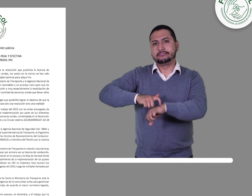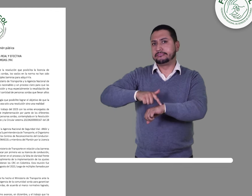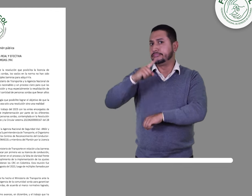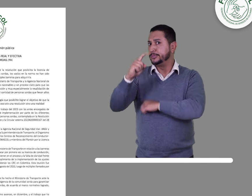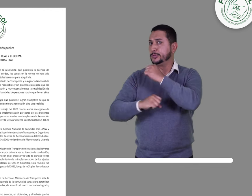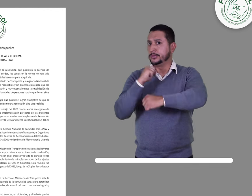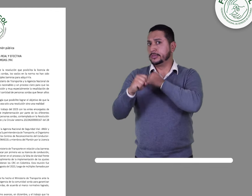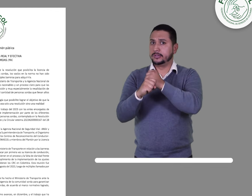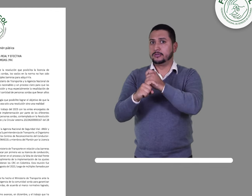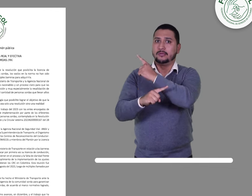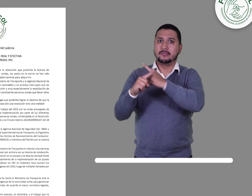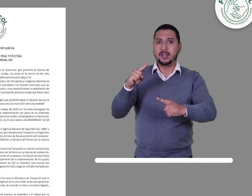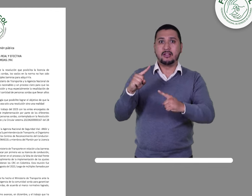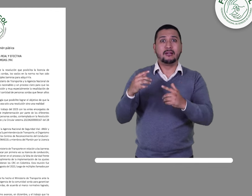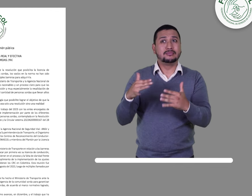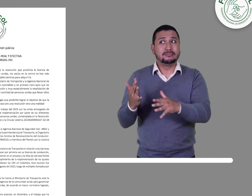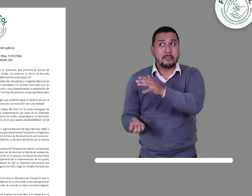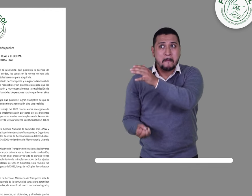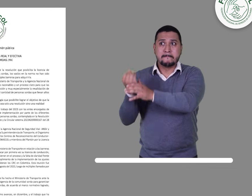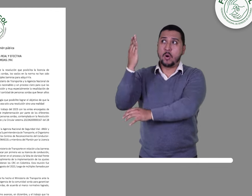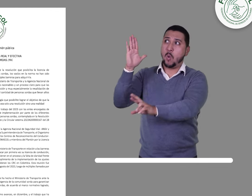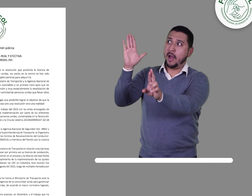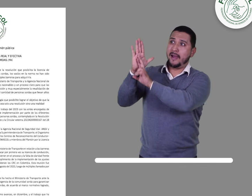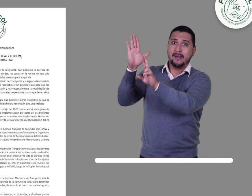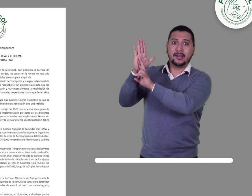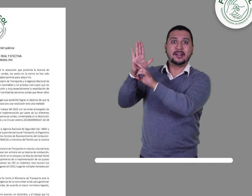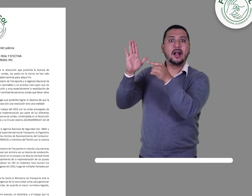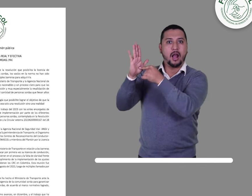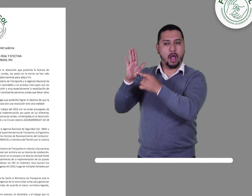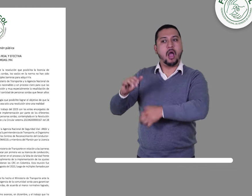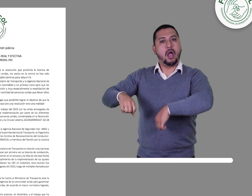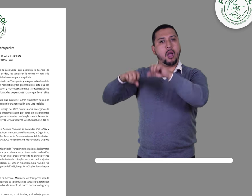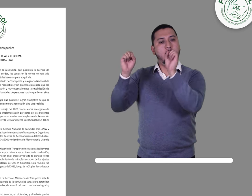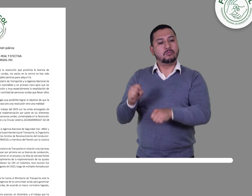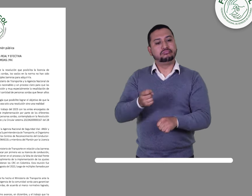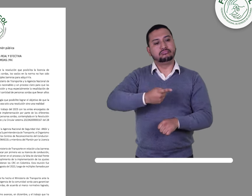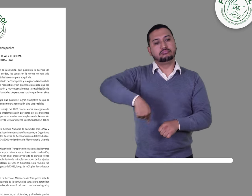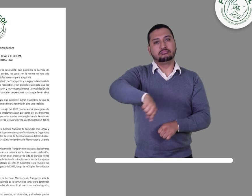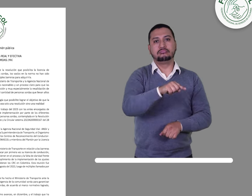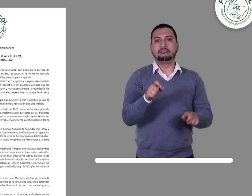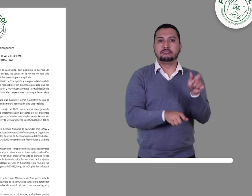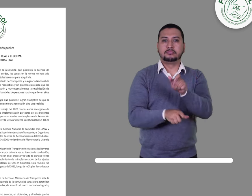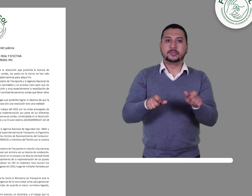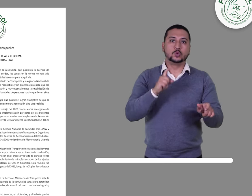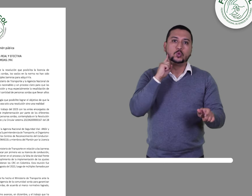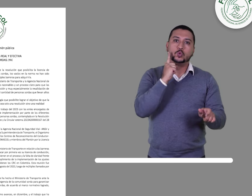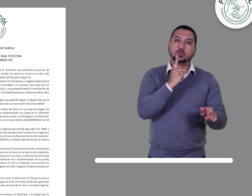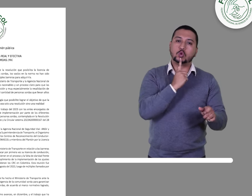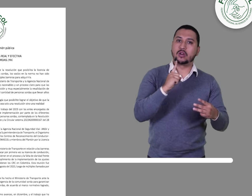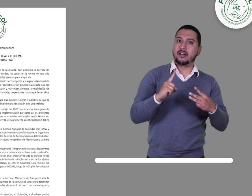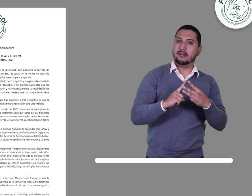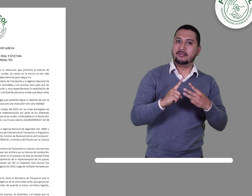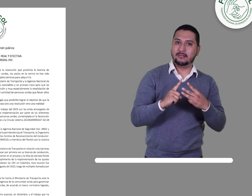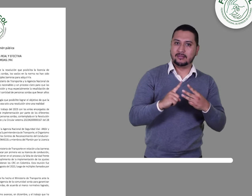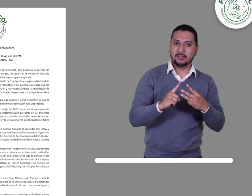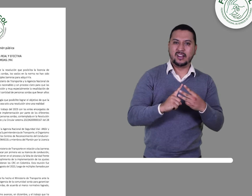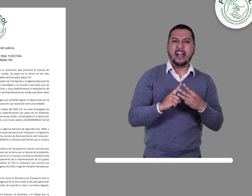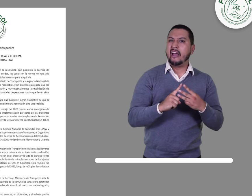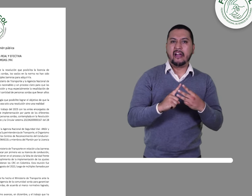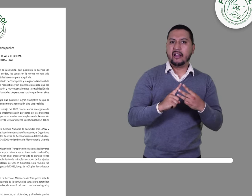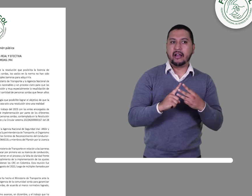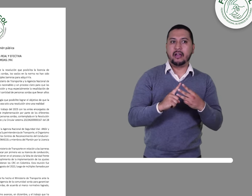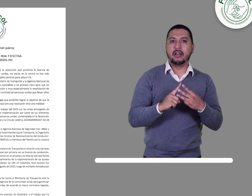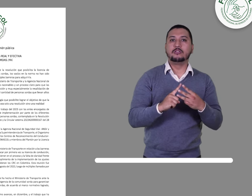Después de un año y medio de la expedición de la resolución que posibilita la licencia de conducción para transporte